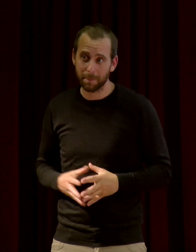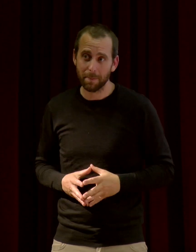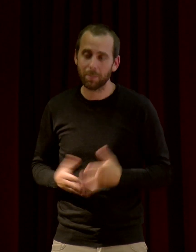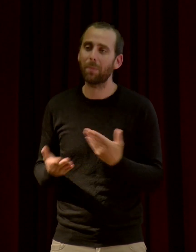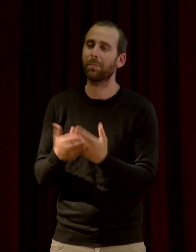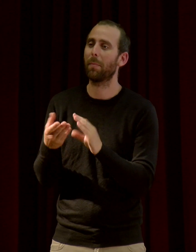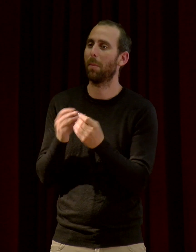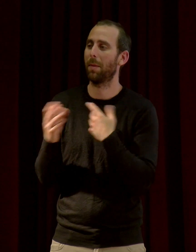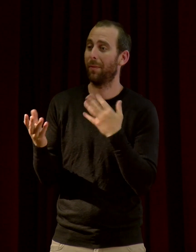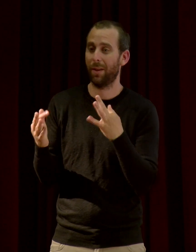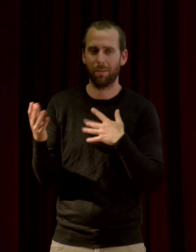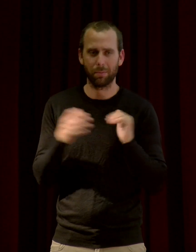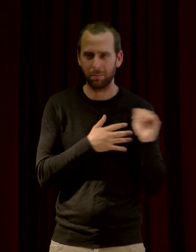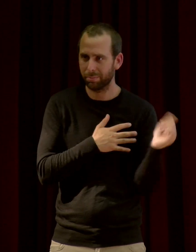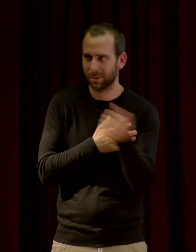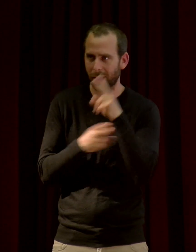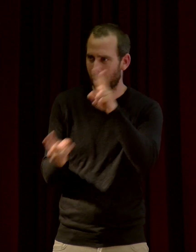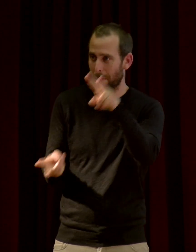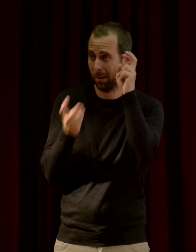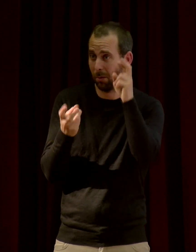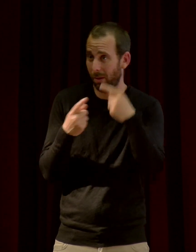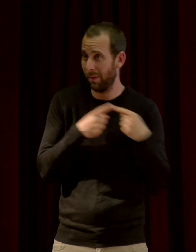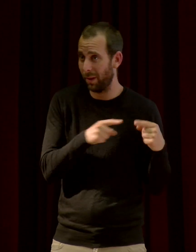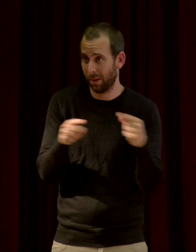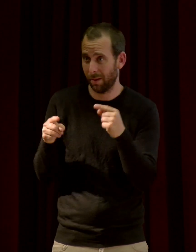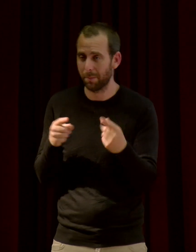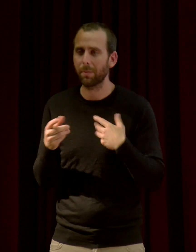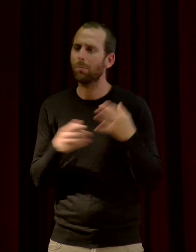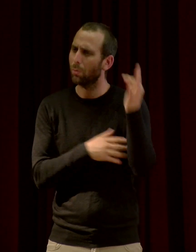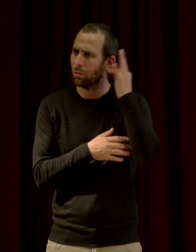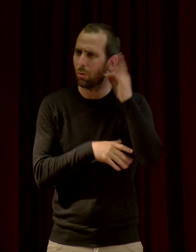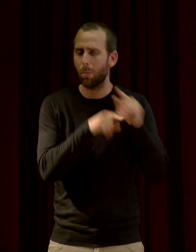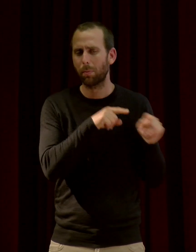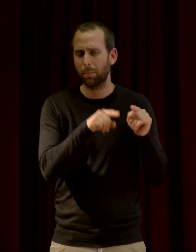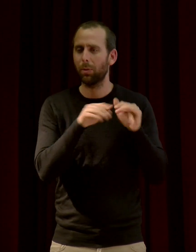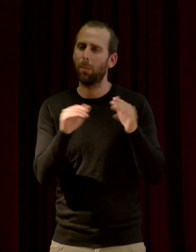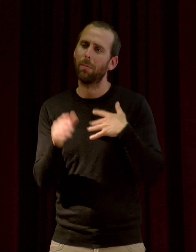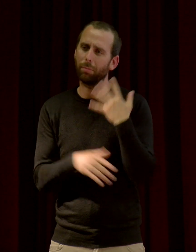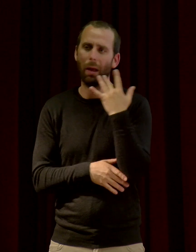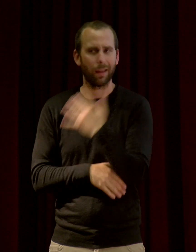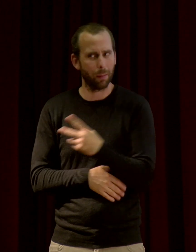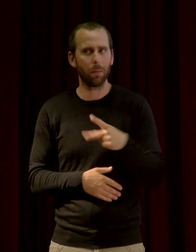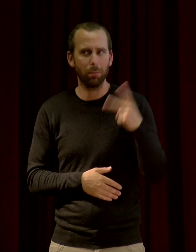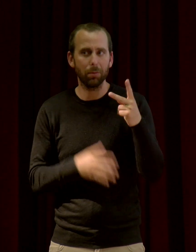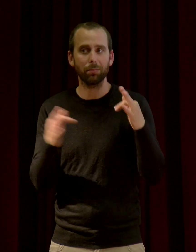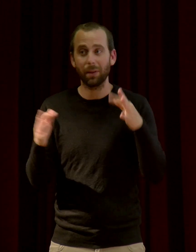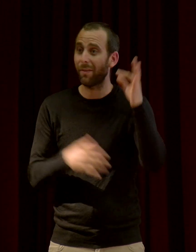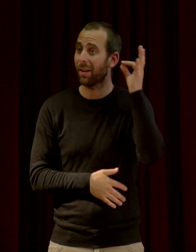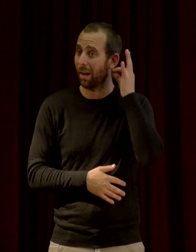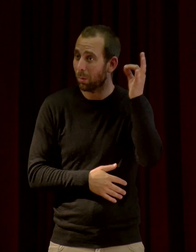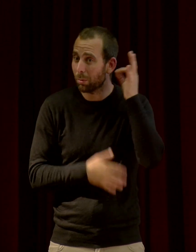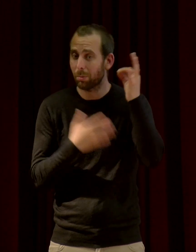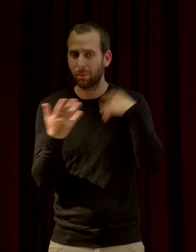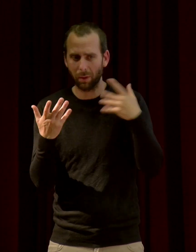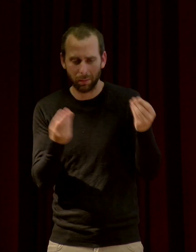problème de perception, de savoir ce qu'on veut faire de ces sons. Et il en a qui sont quand même plus ou moins agréables.'est sûr, acoustiquement, physiquement.